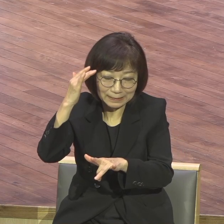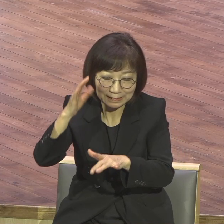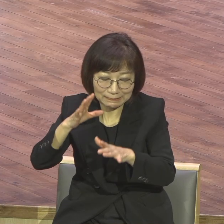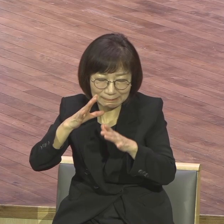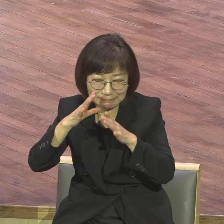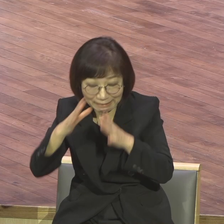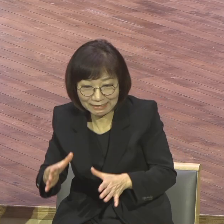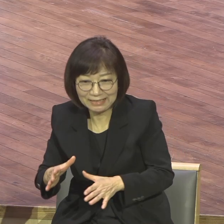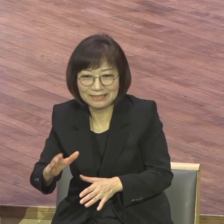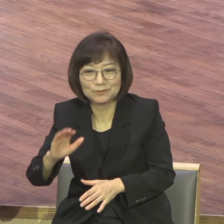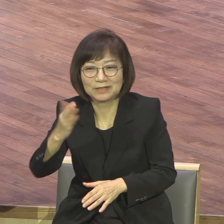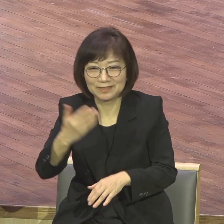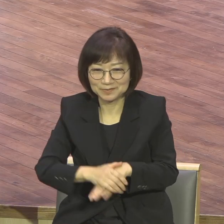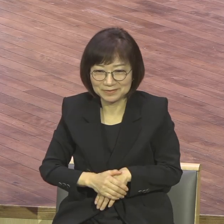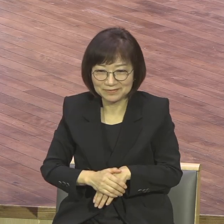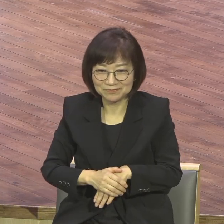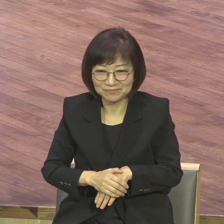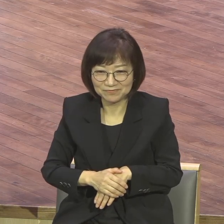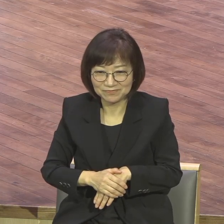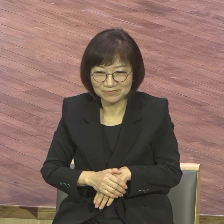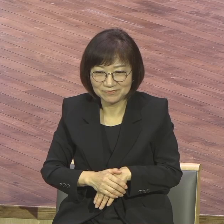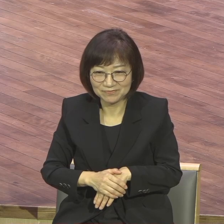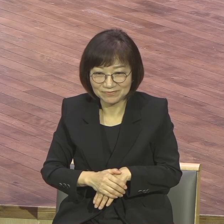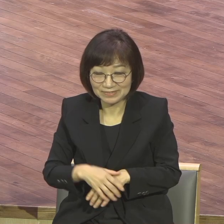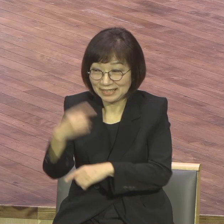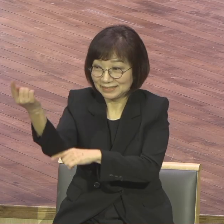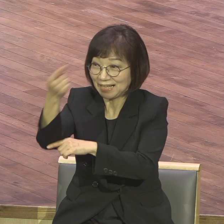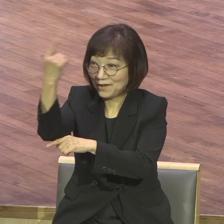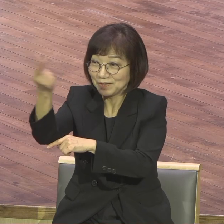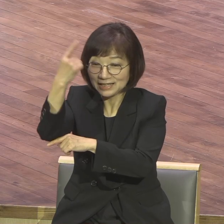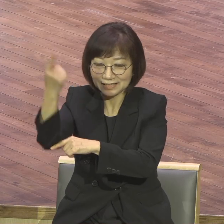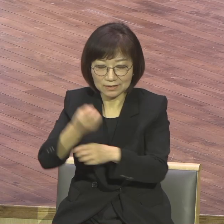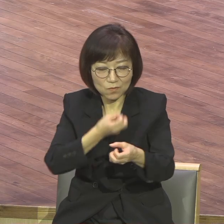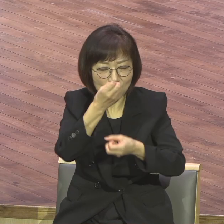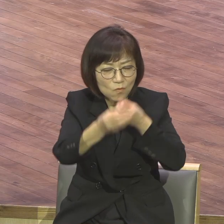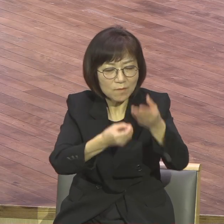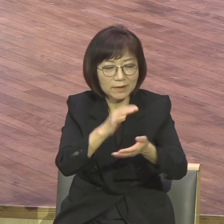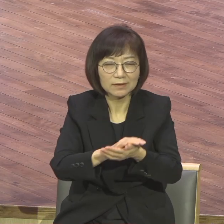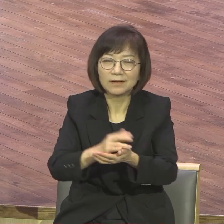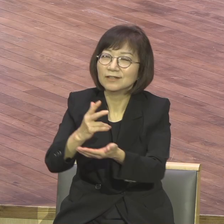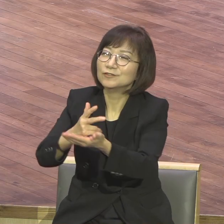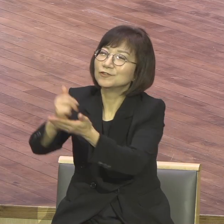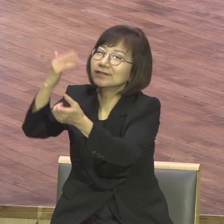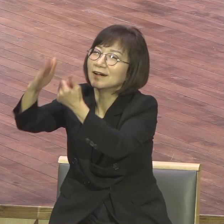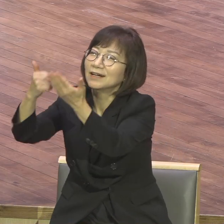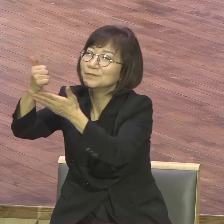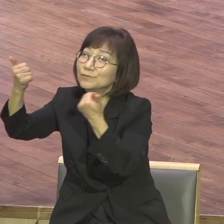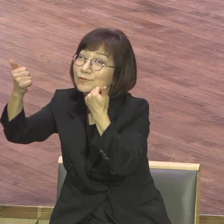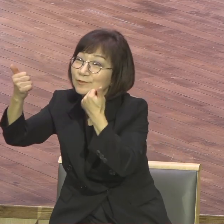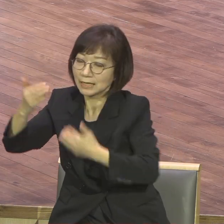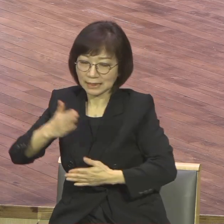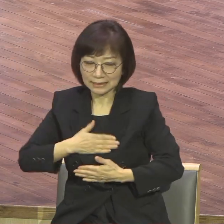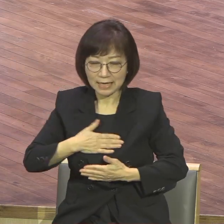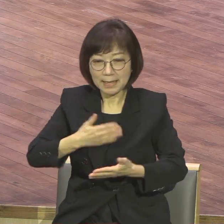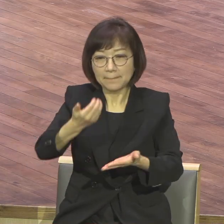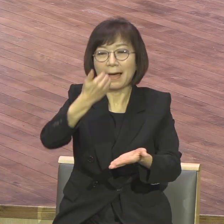성경에 보면 따위시 여호와 하나님이 자신의 반석입니다. 나의 반석입니다. 라고